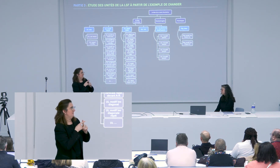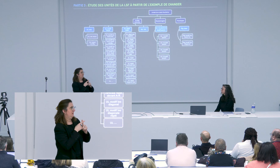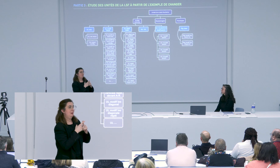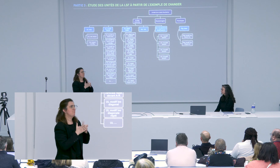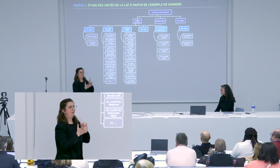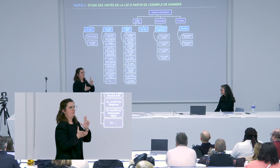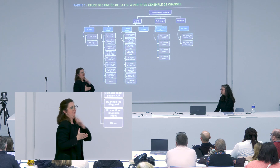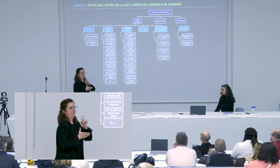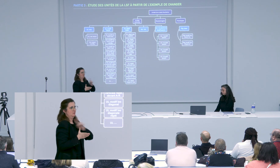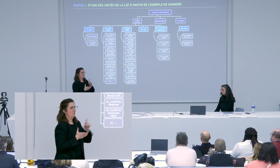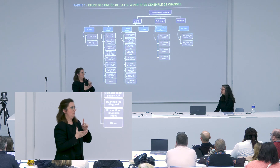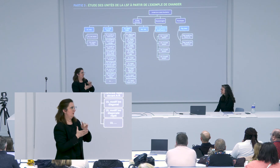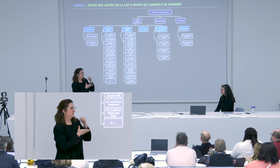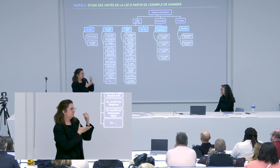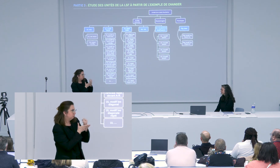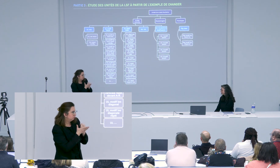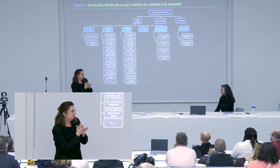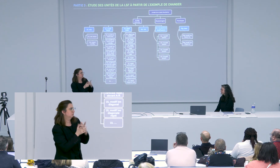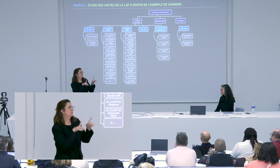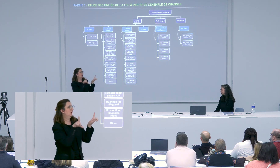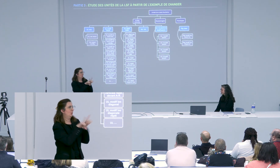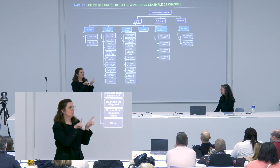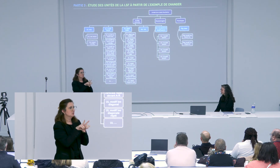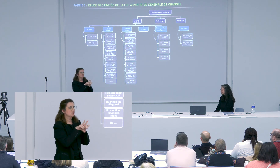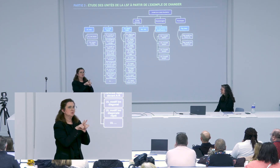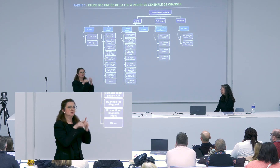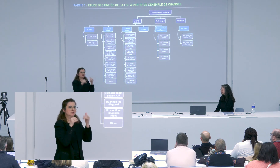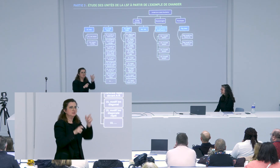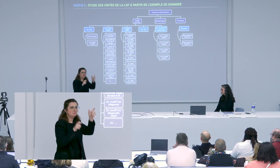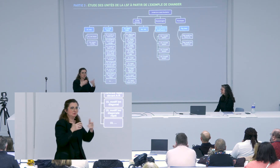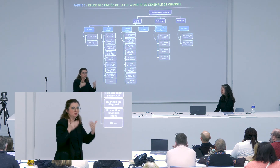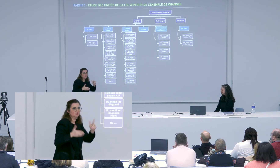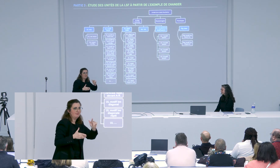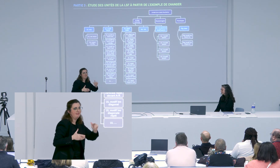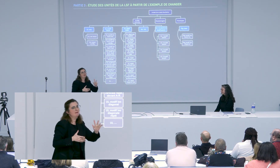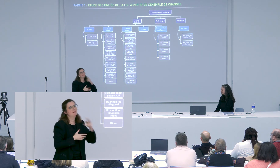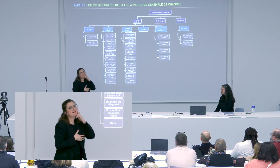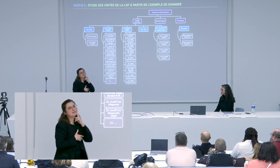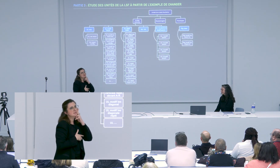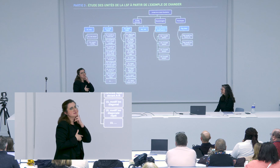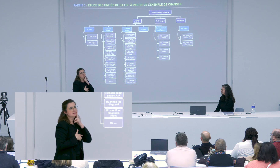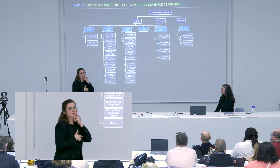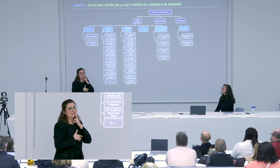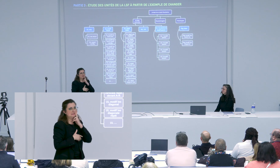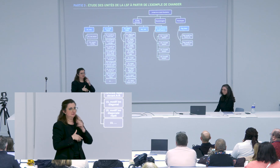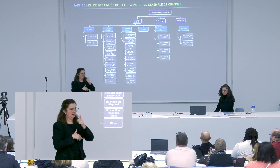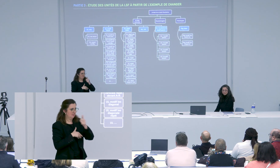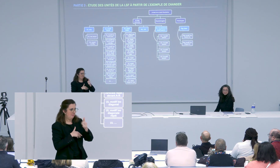accessibilité mise en oeuvre c'est pas parfait bien entendu mais il y a beaucoup d'efforts qui sont mis en oeuvre